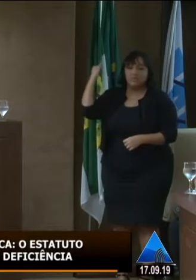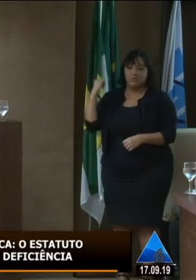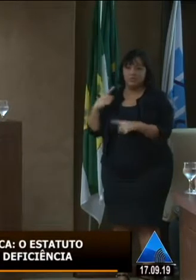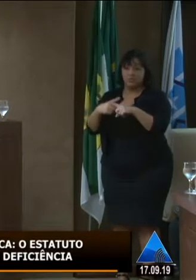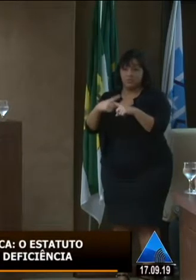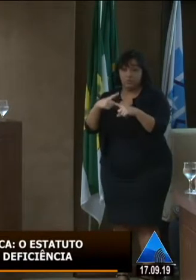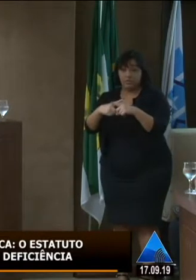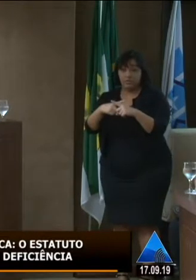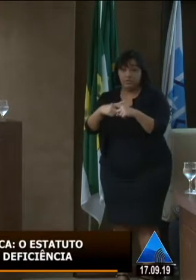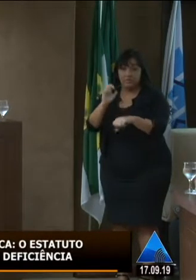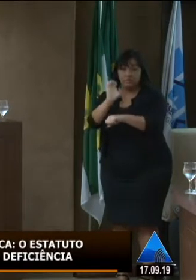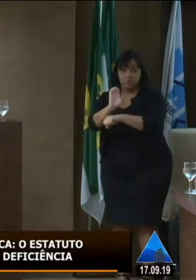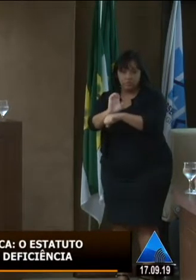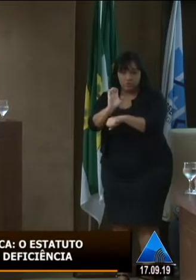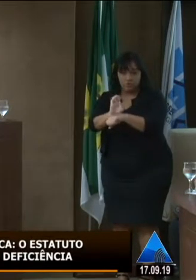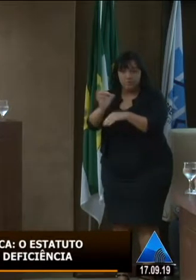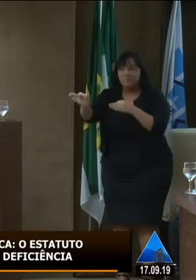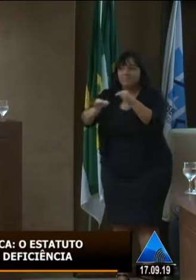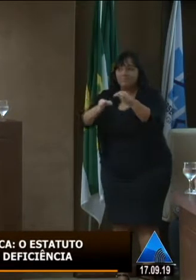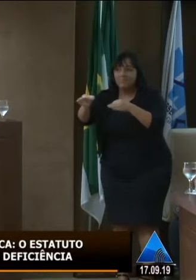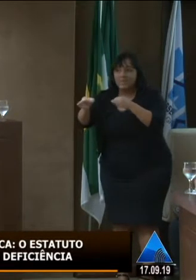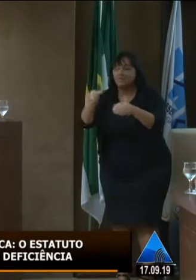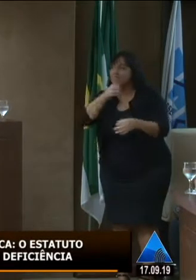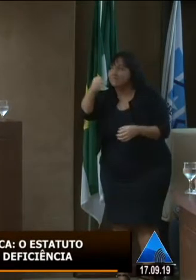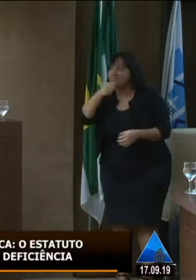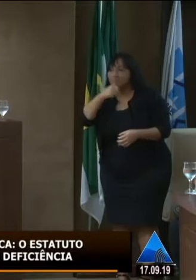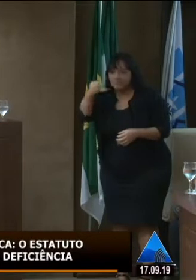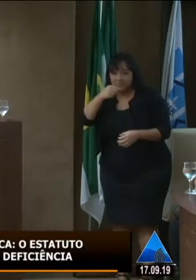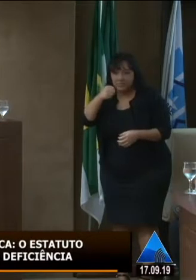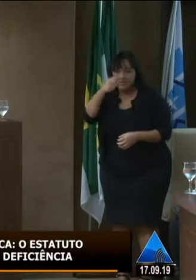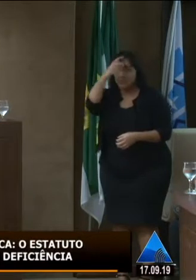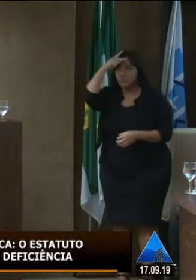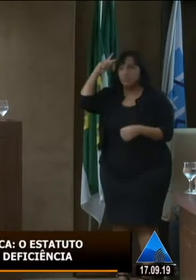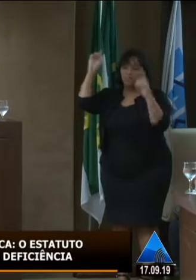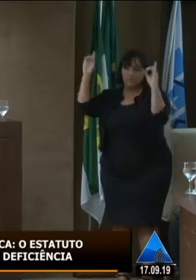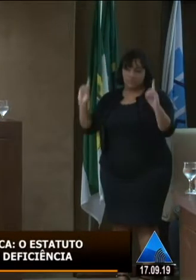do Estado está preparado para discutir as políticas públicas voltadas para a pessoa com deficiência.